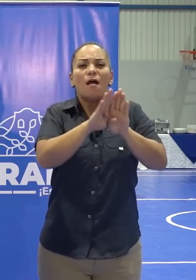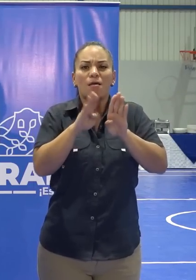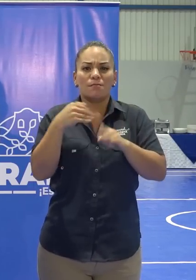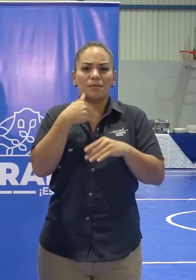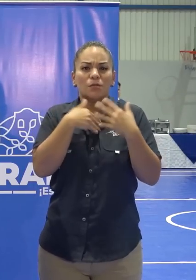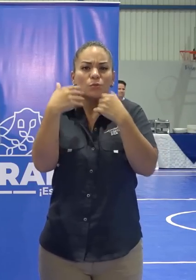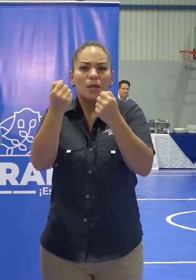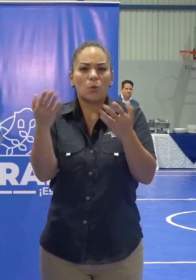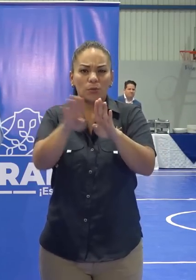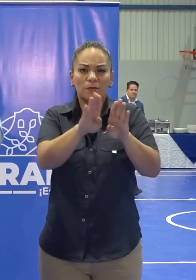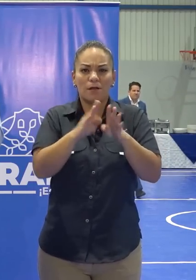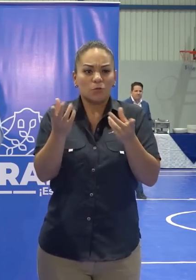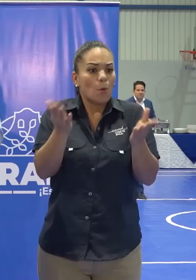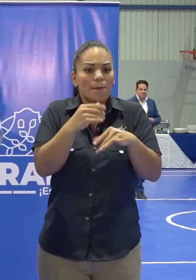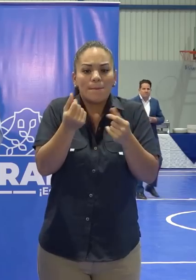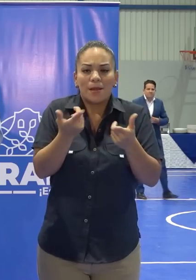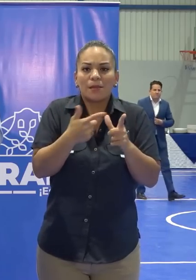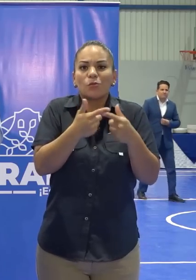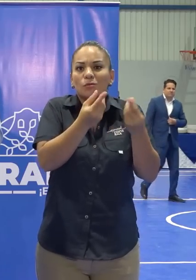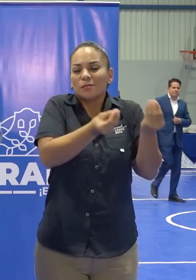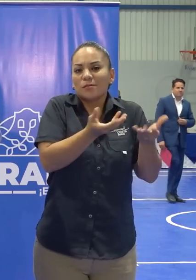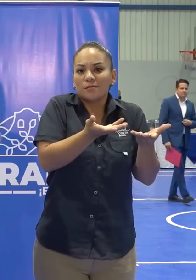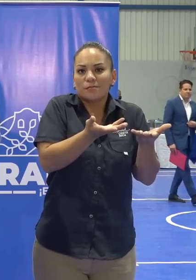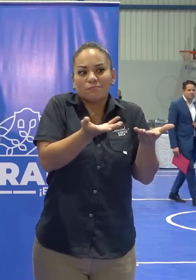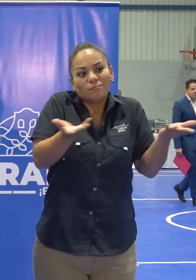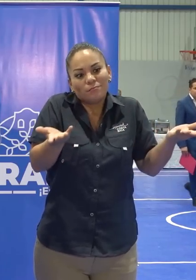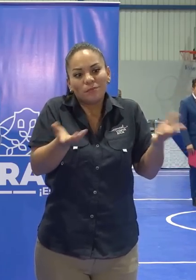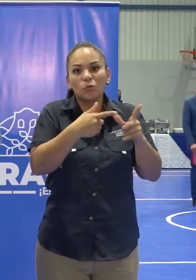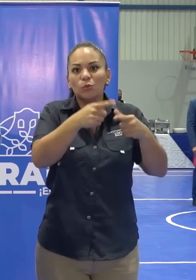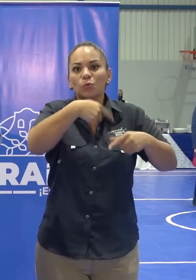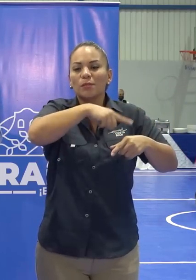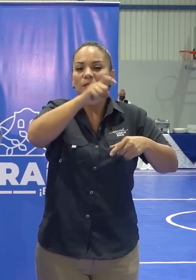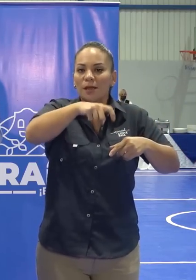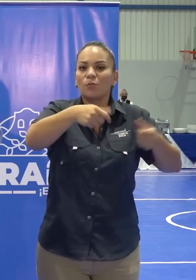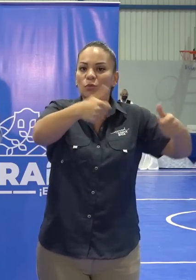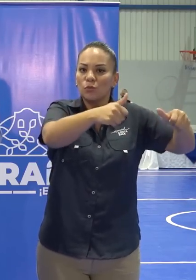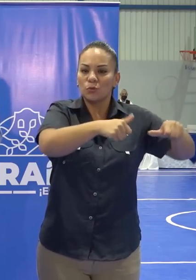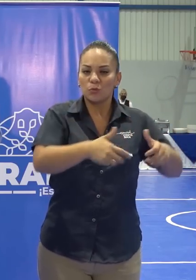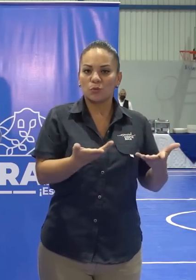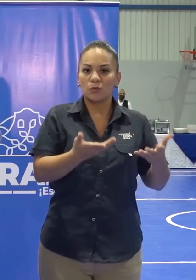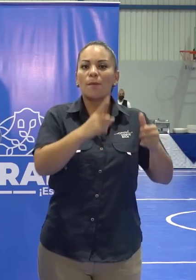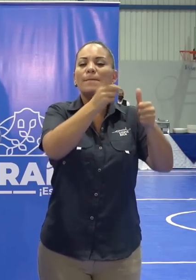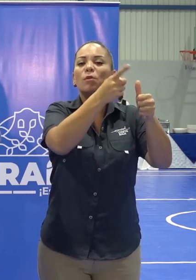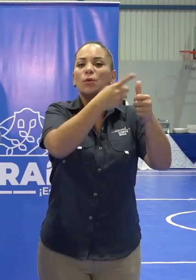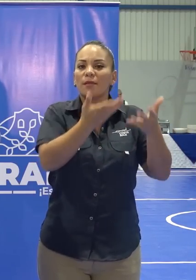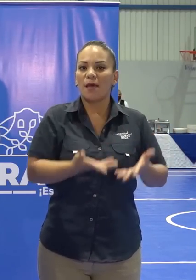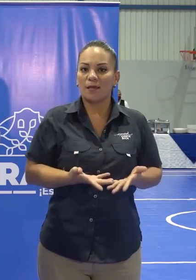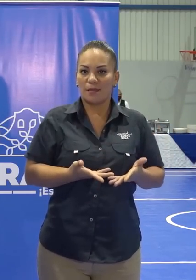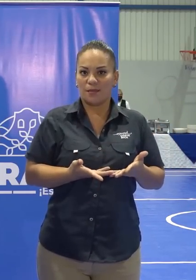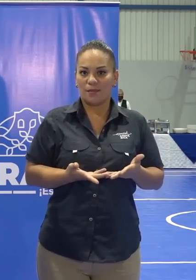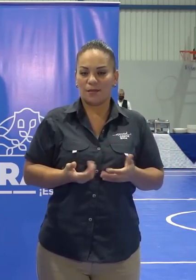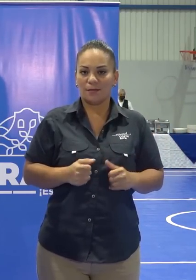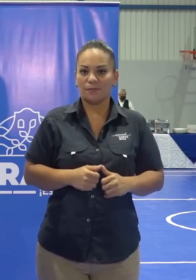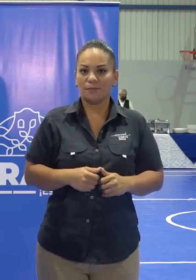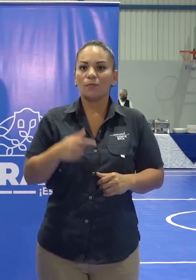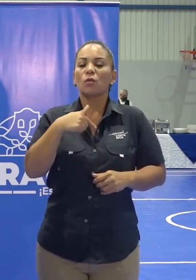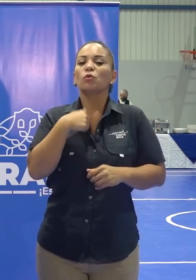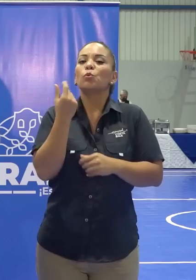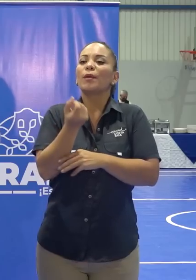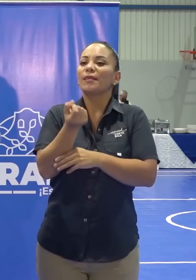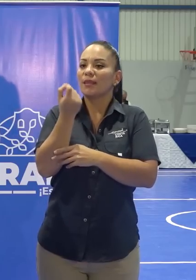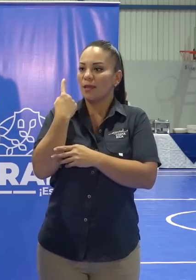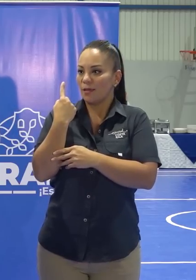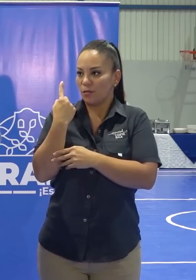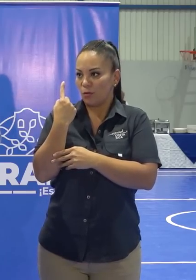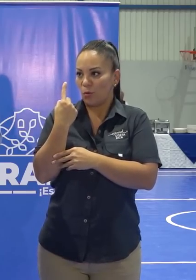hay plata para arreglarlas. Entonces, pongámonos de acuerdo cuál es la prioridad número uno. Yo entiendo